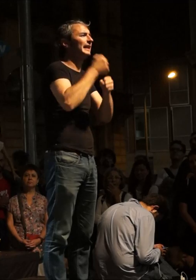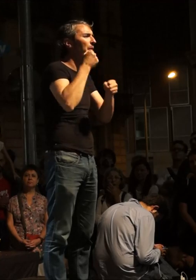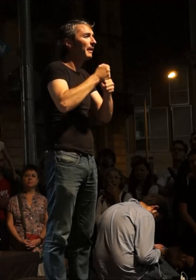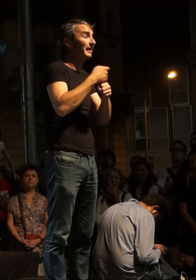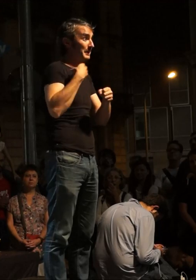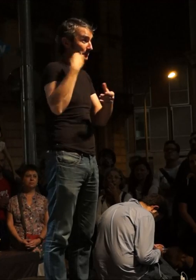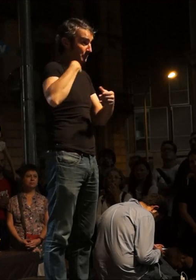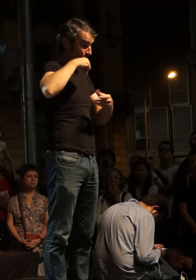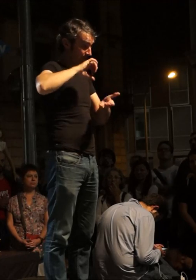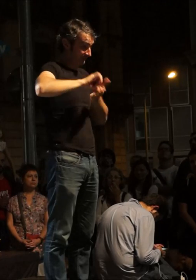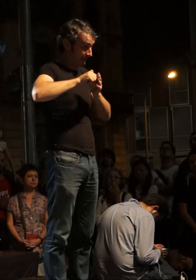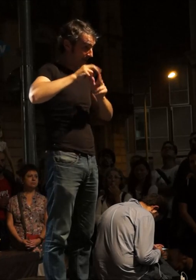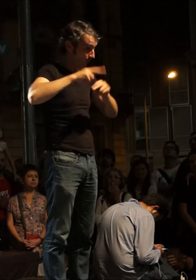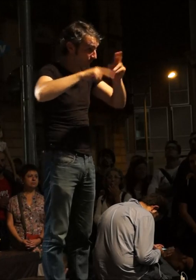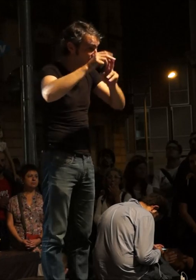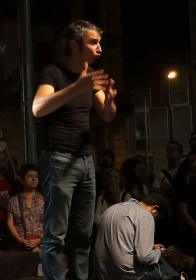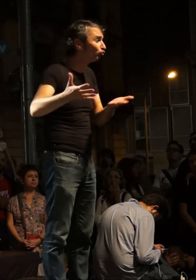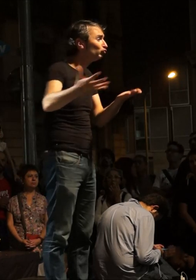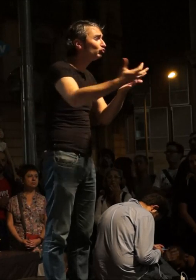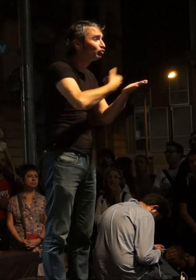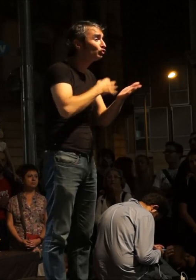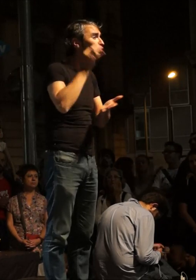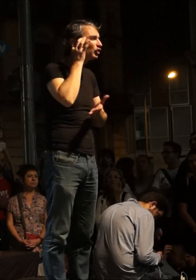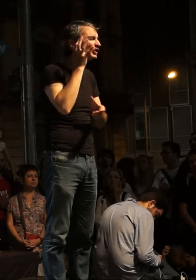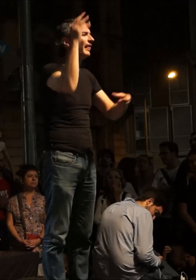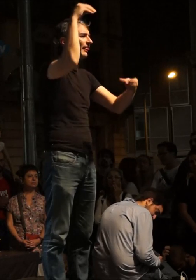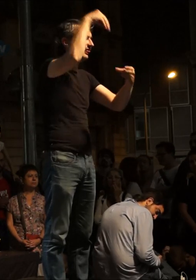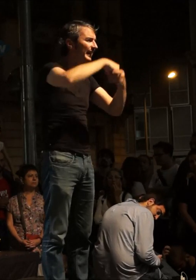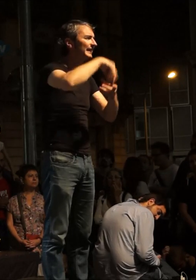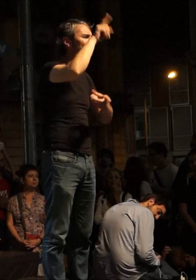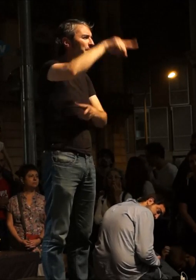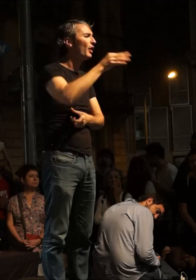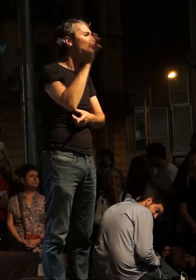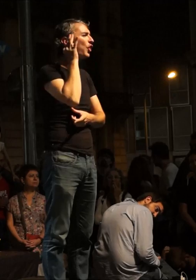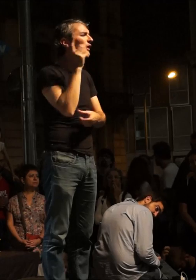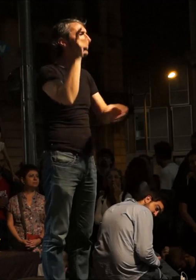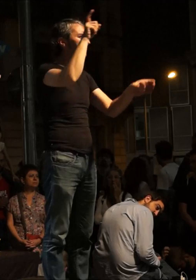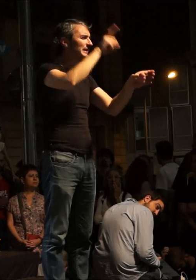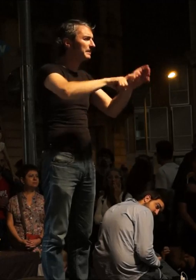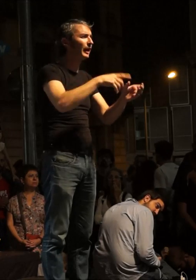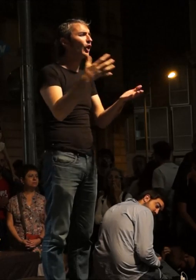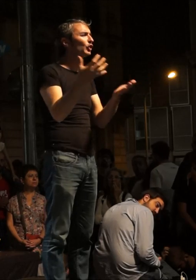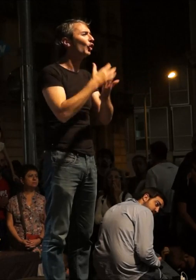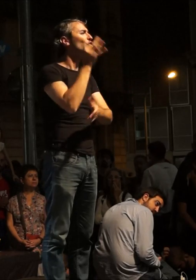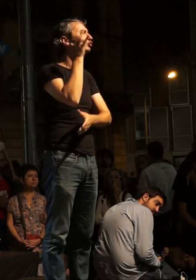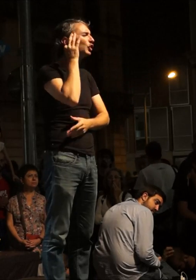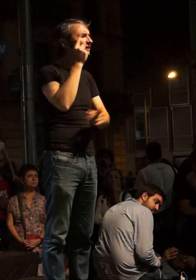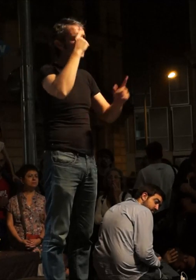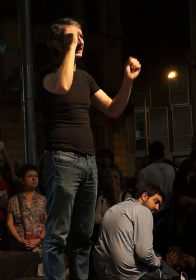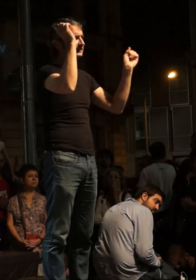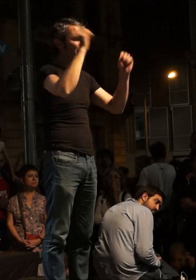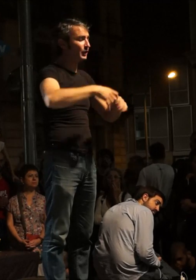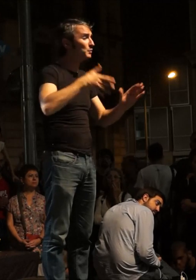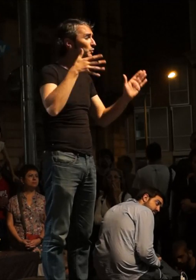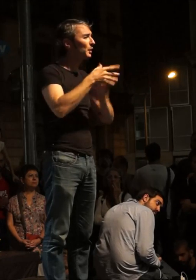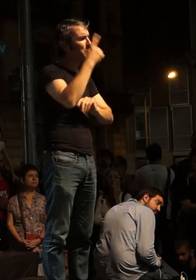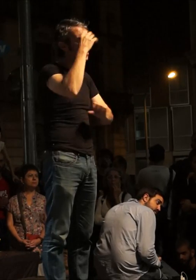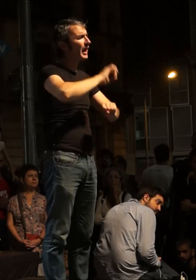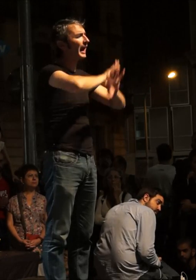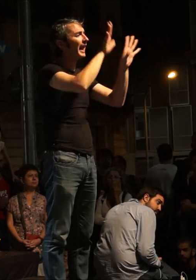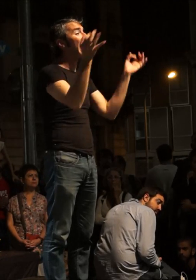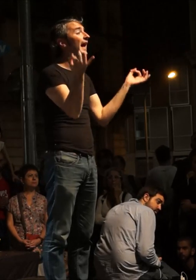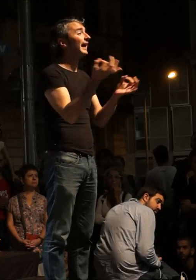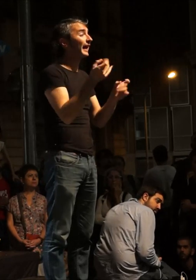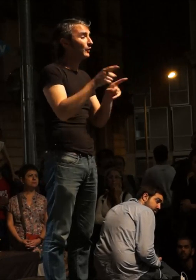d'aquest sistema totes haurem de ser part, totes haurem de participar, totes haurem de decidir. Perquè si hi ha una cosa clara